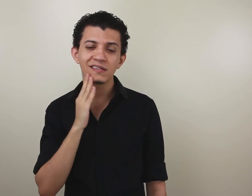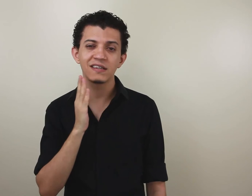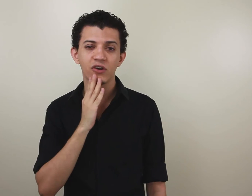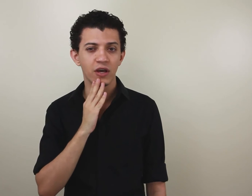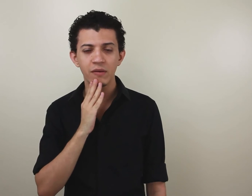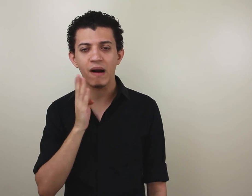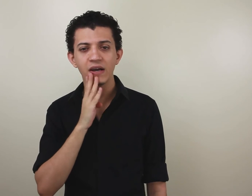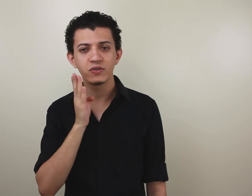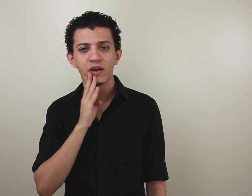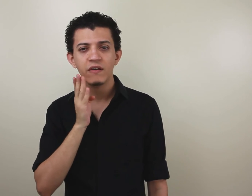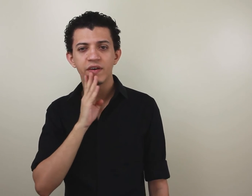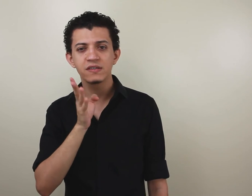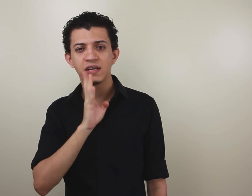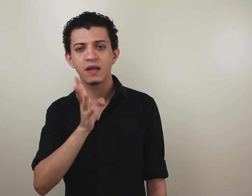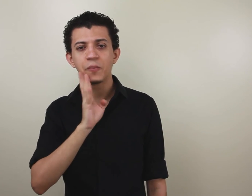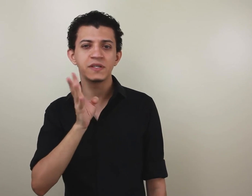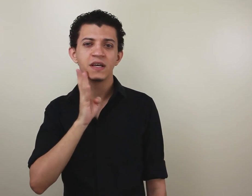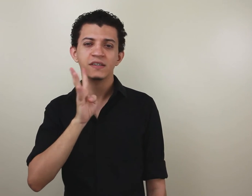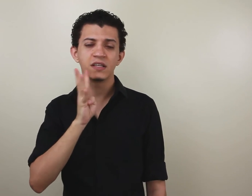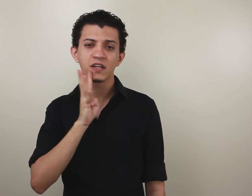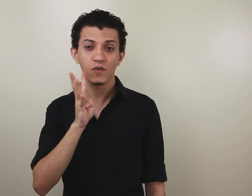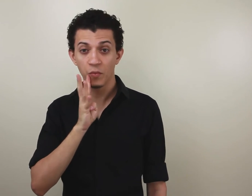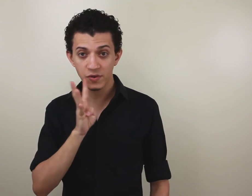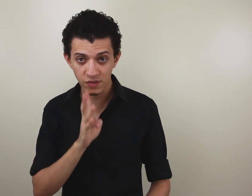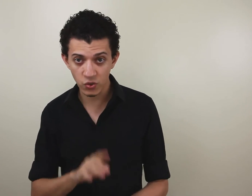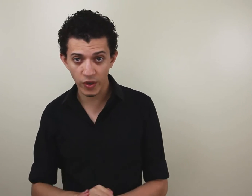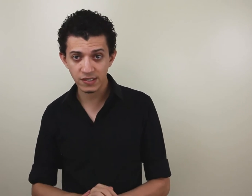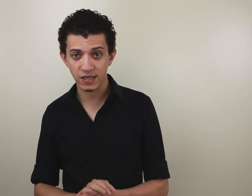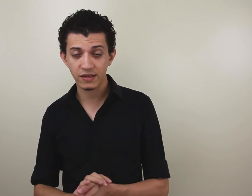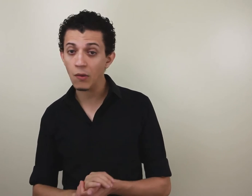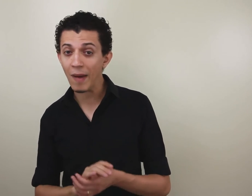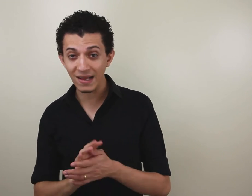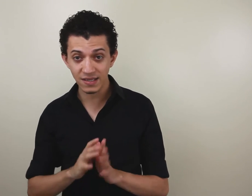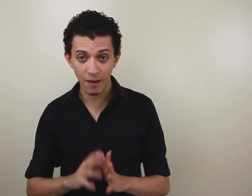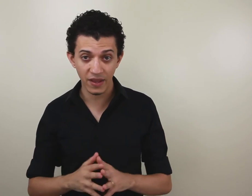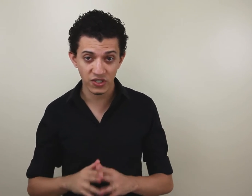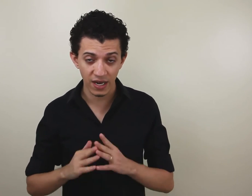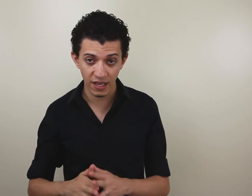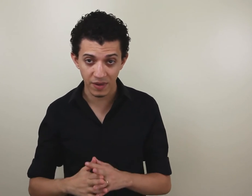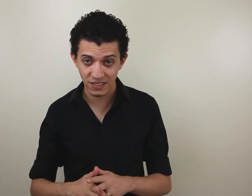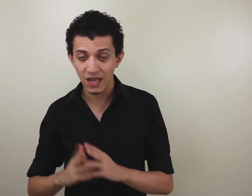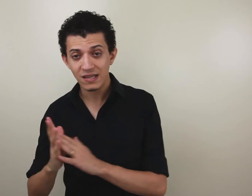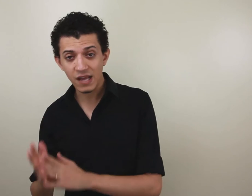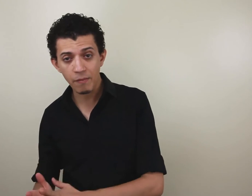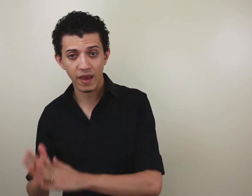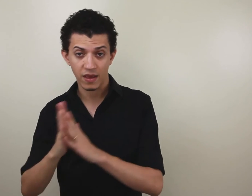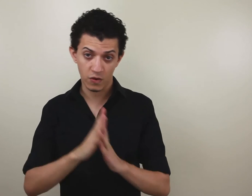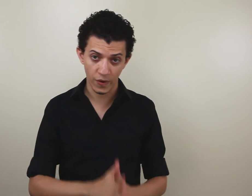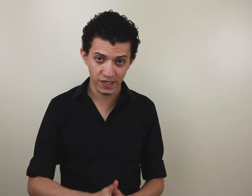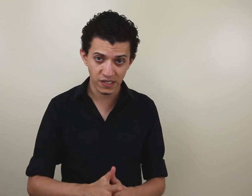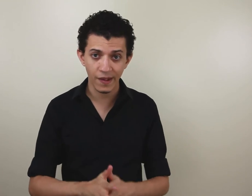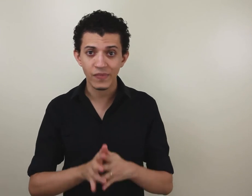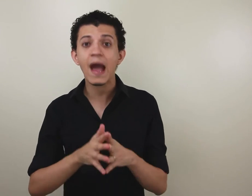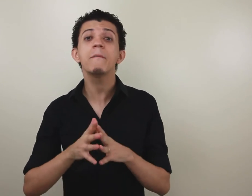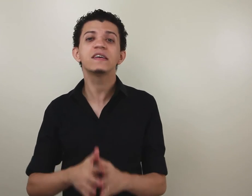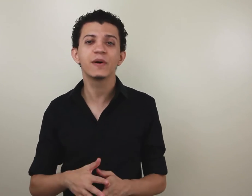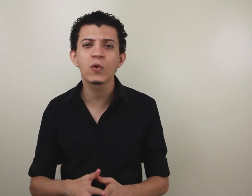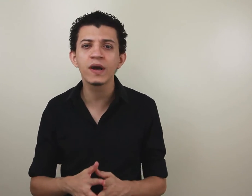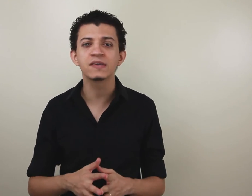descendo, chega aqui embaixo, porque assim, depois se transformou no sinal de conhecer. Então, basicamente, na Libras, saber e conhecer é a mesma coisa.